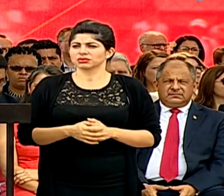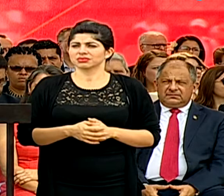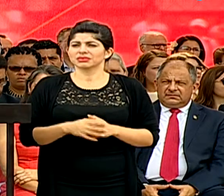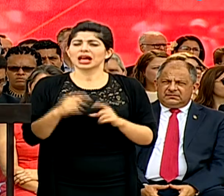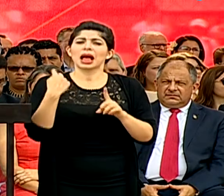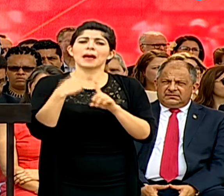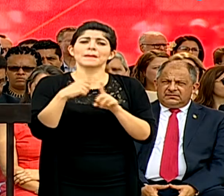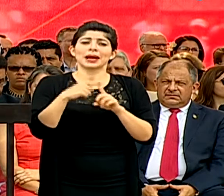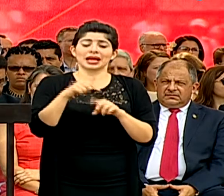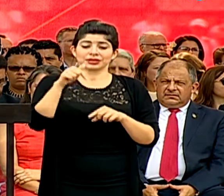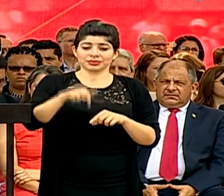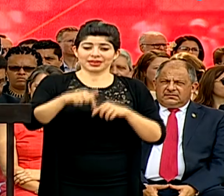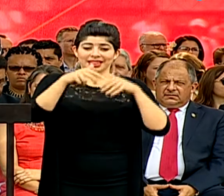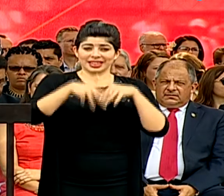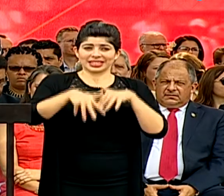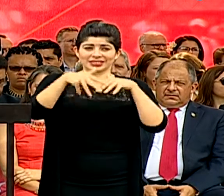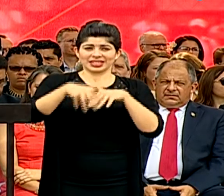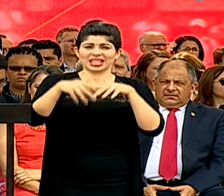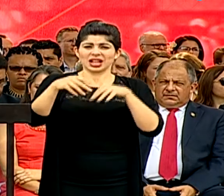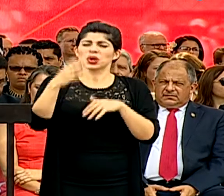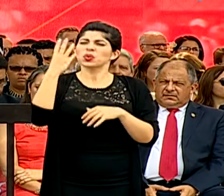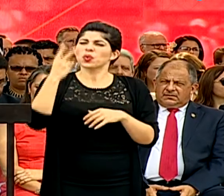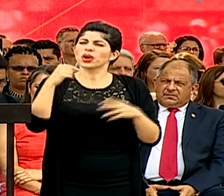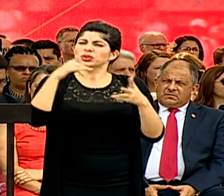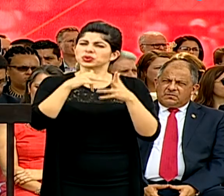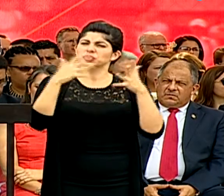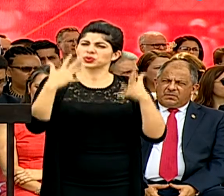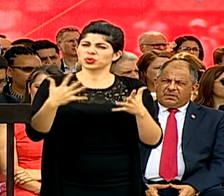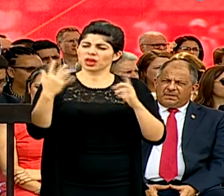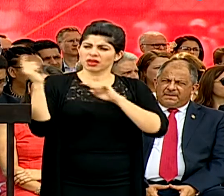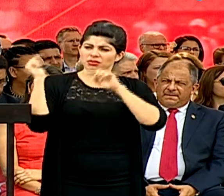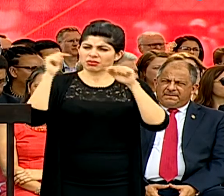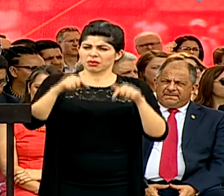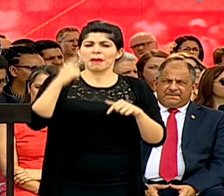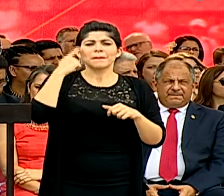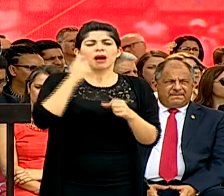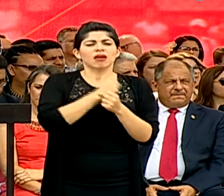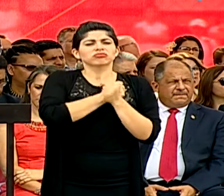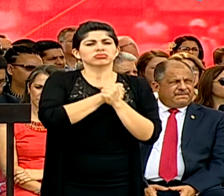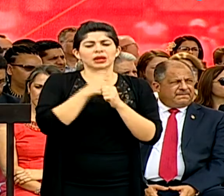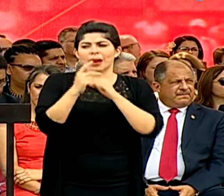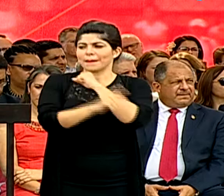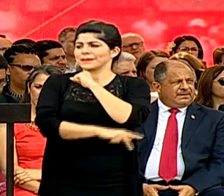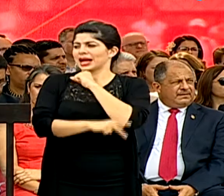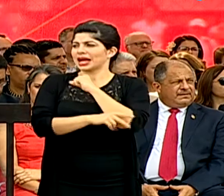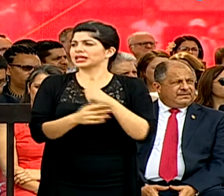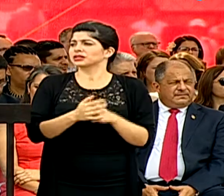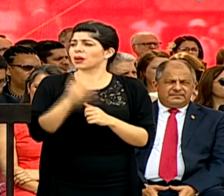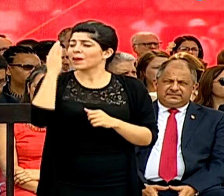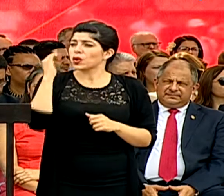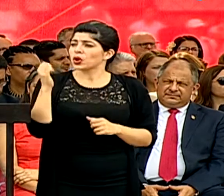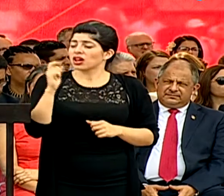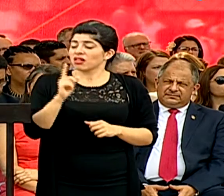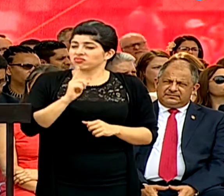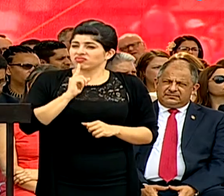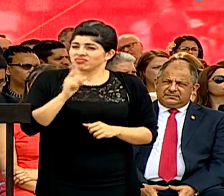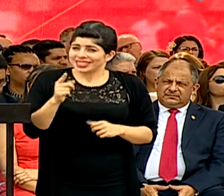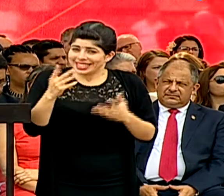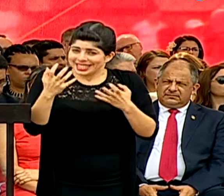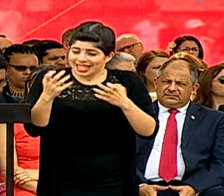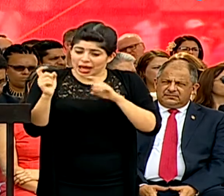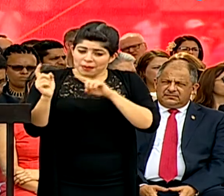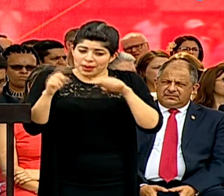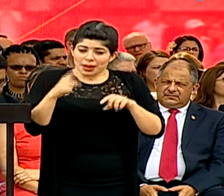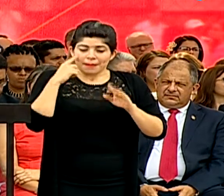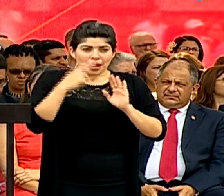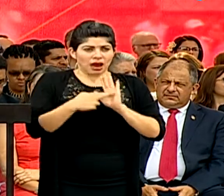Además, en estos desfiles, ¿cuántos estudiantes estamos aquí por el fervor a nuestra patria? Porque de verdad quieren venir aquí